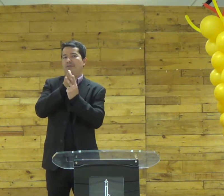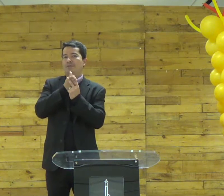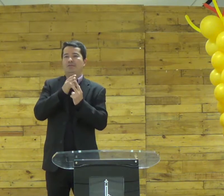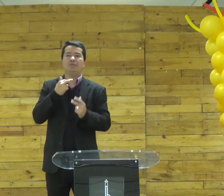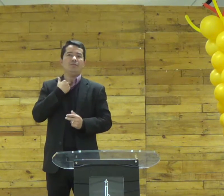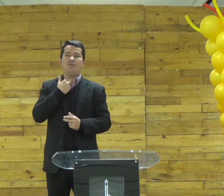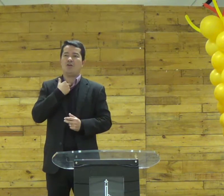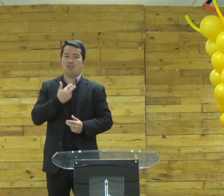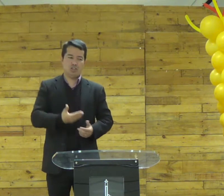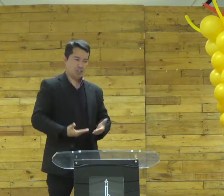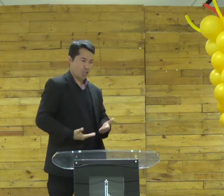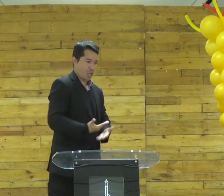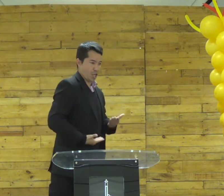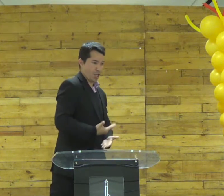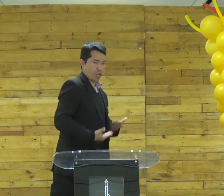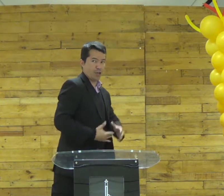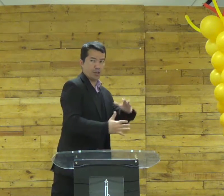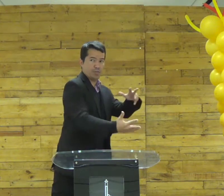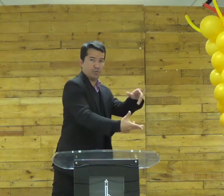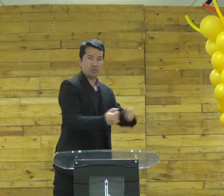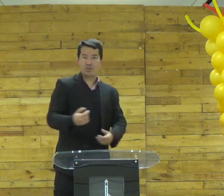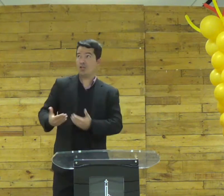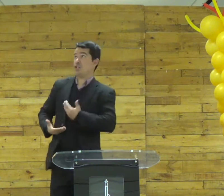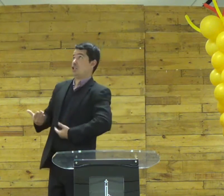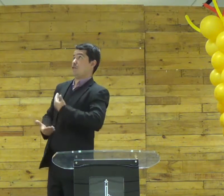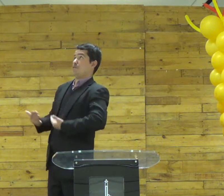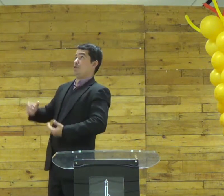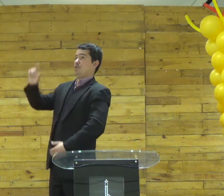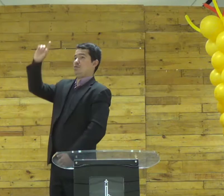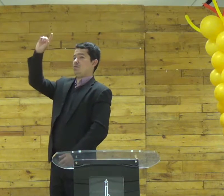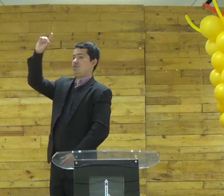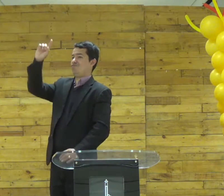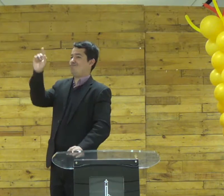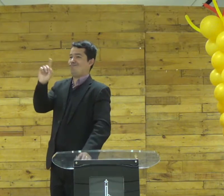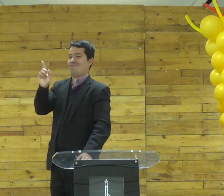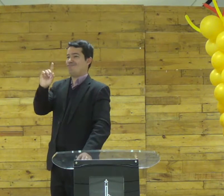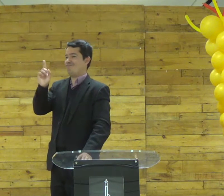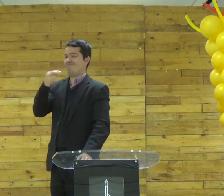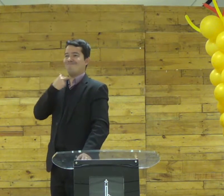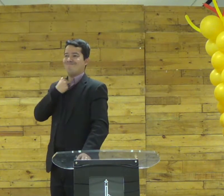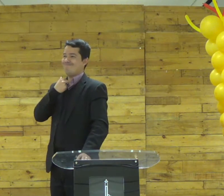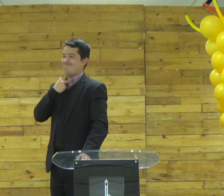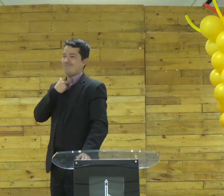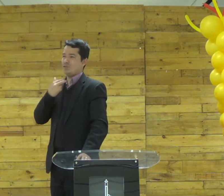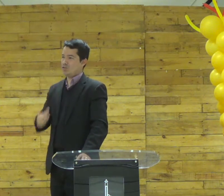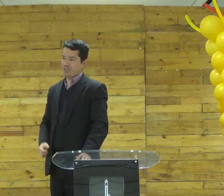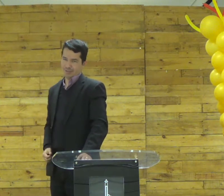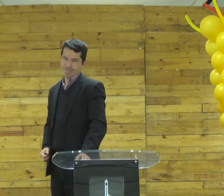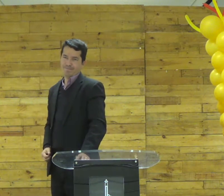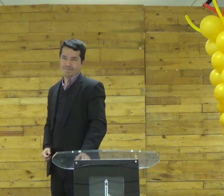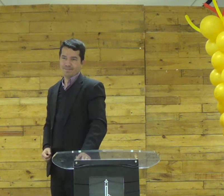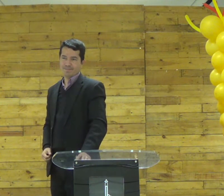podemos ser aquela pessoa meio a meio sabe? uma pessoa dividida indecisa você não pode